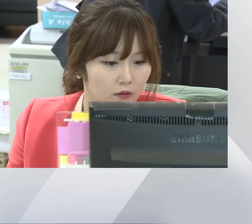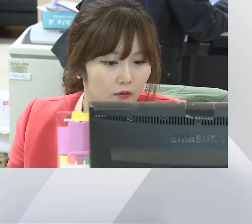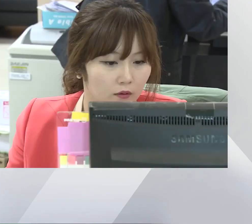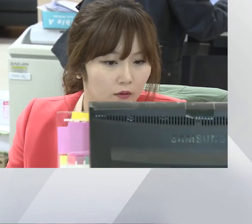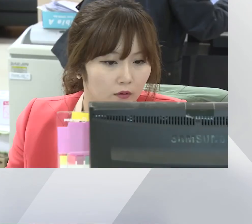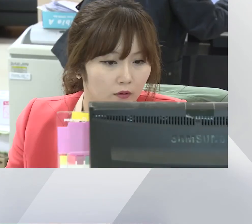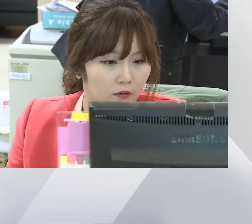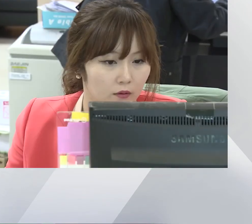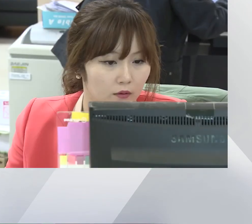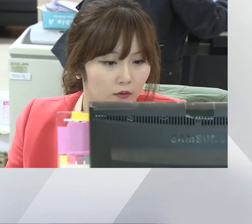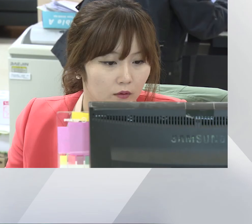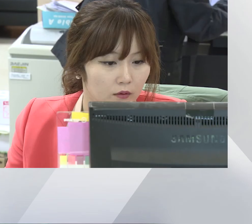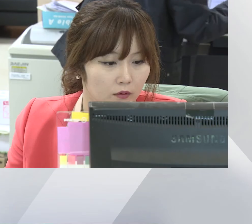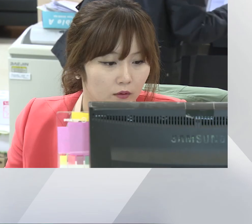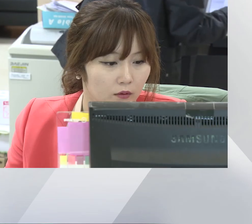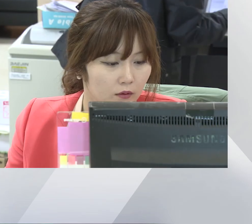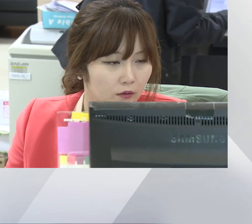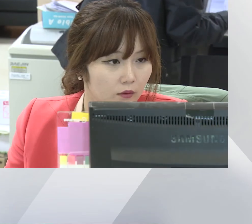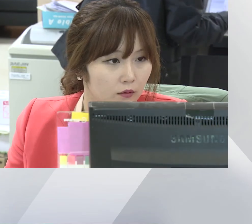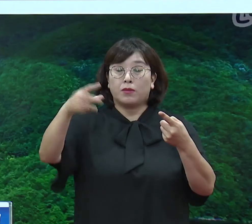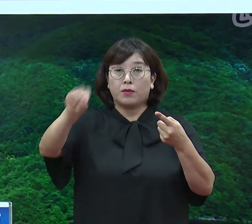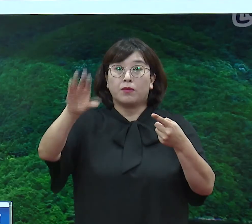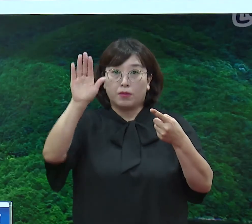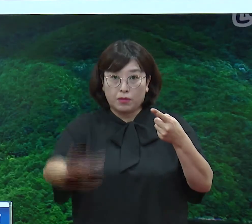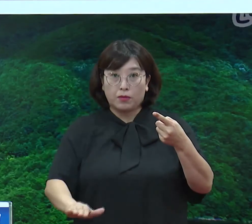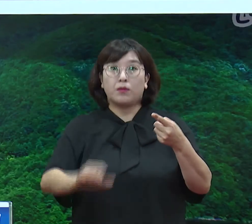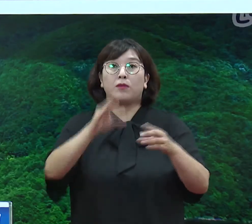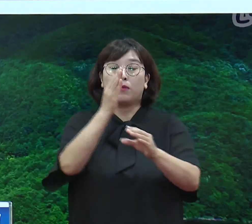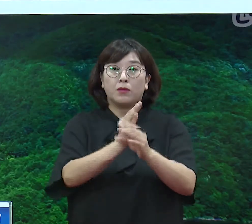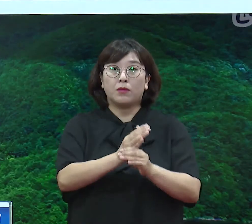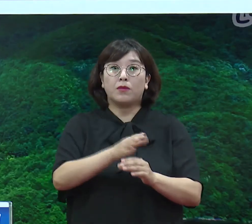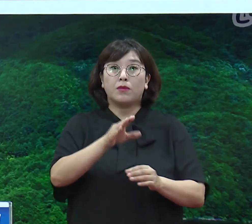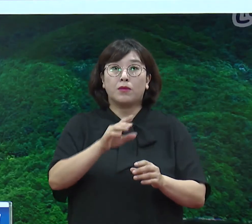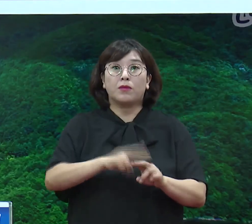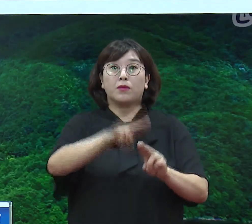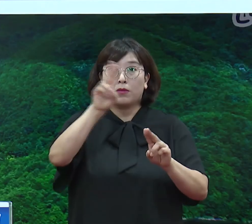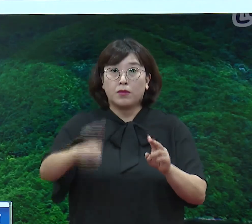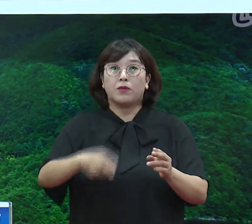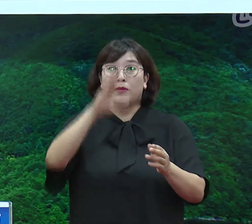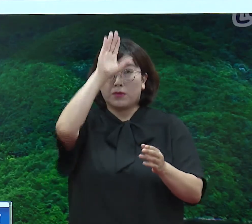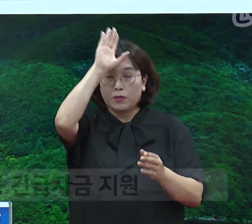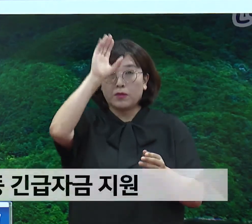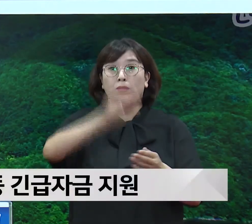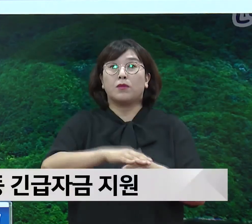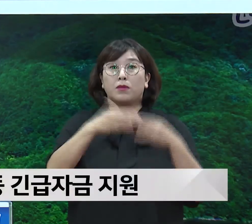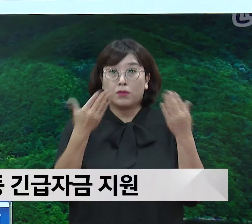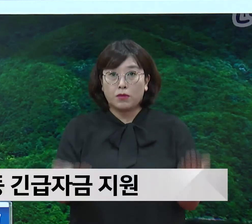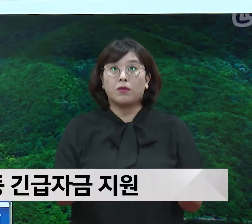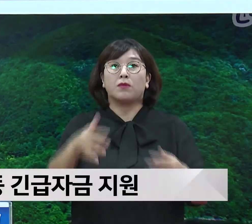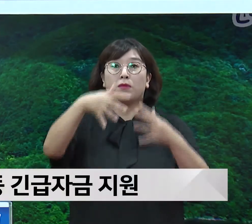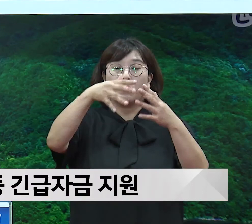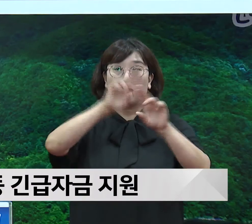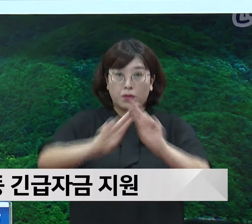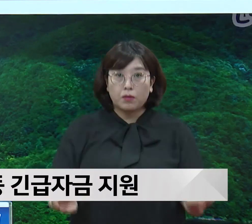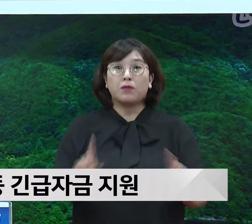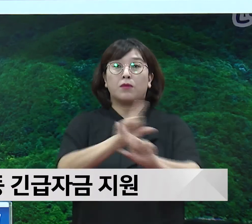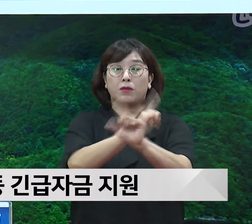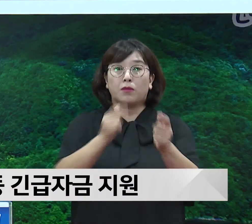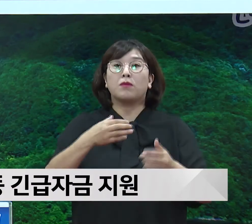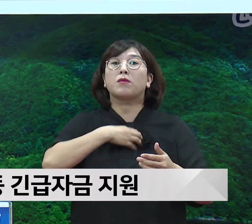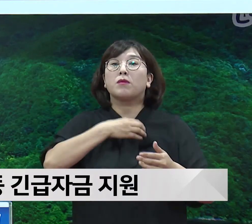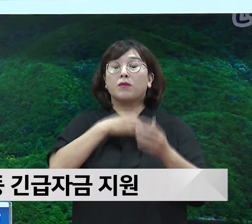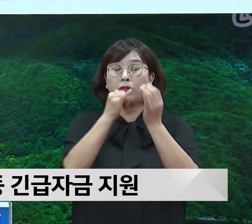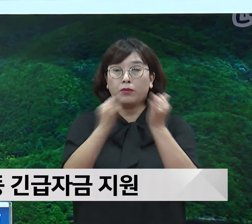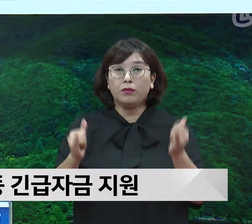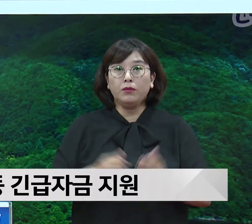재산 1억 7천만원 이하인 사람 중에서 실직, 질병, 쇼업, 폐업 등 위기사에 있는 사람을